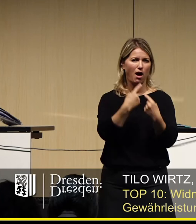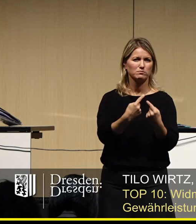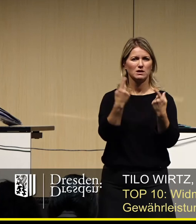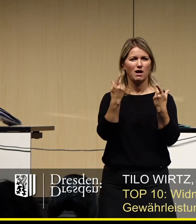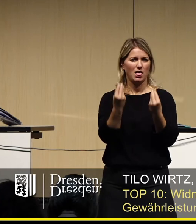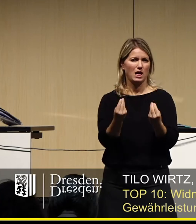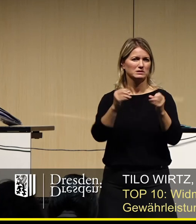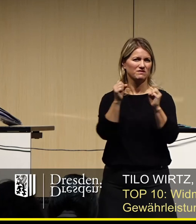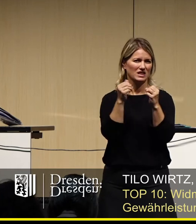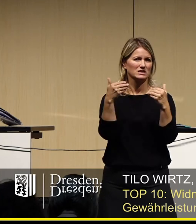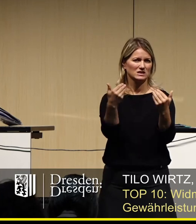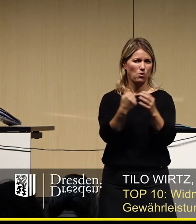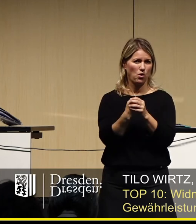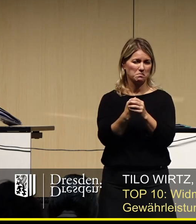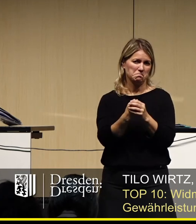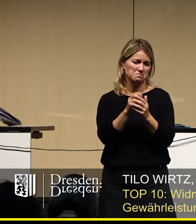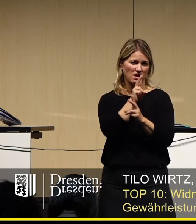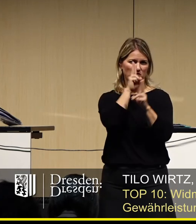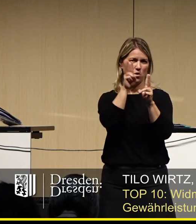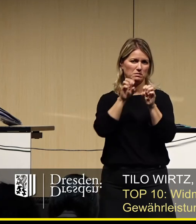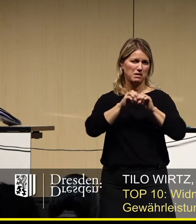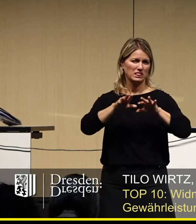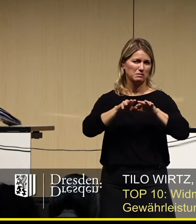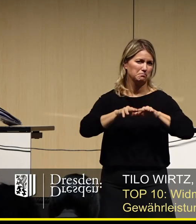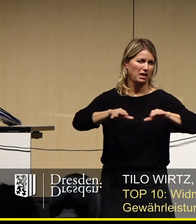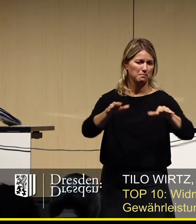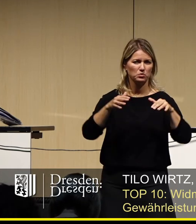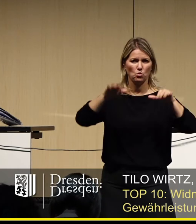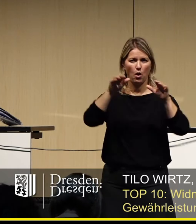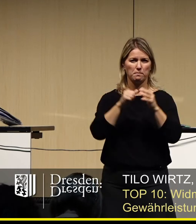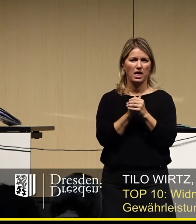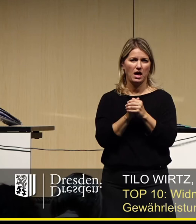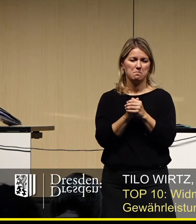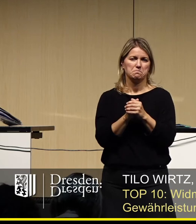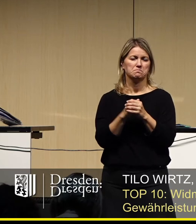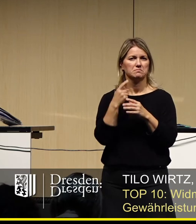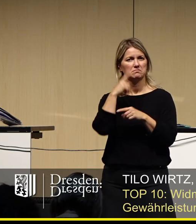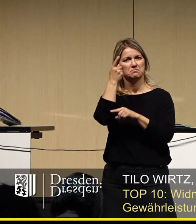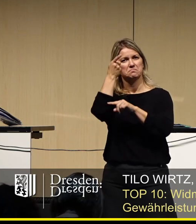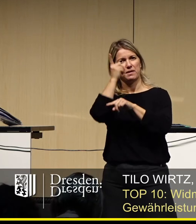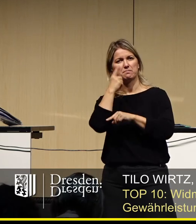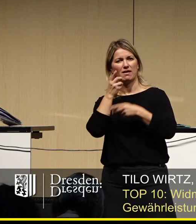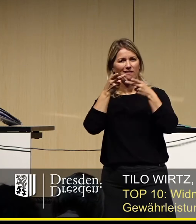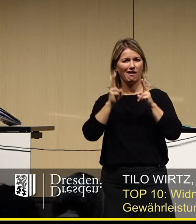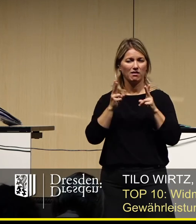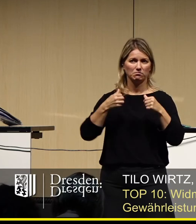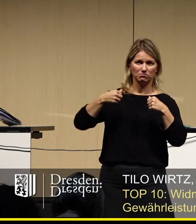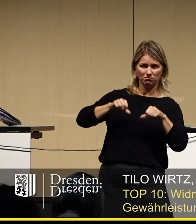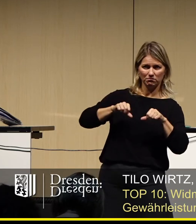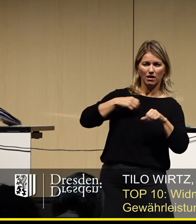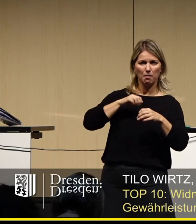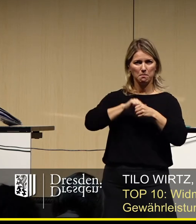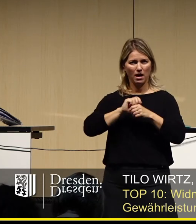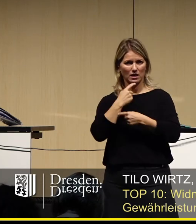dass sich die Pandemie weiter verbreitet. Es ist zu gefährlich, dass wir durch übergeordnendes Recht gezwungen sind, Märkte